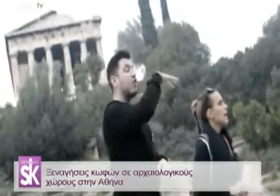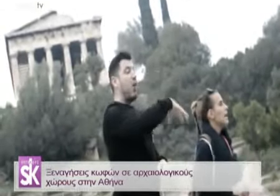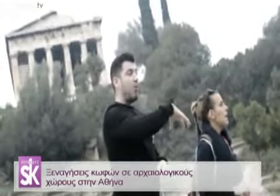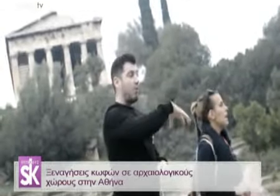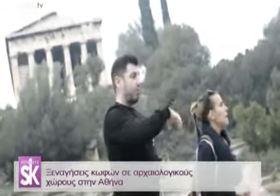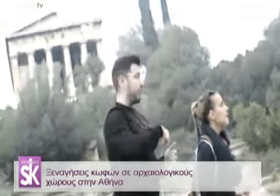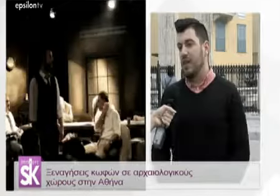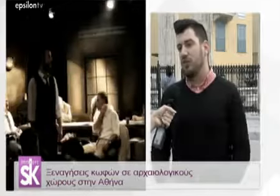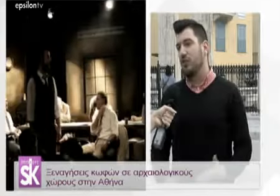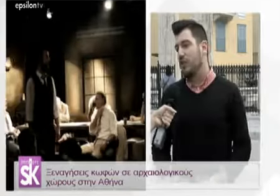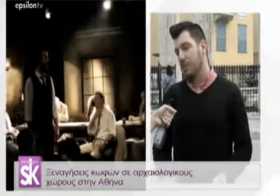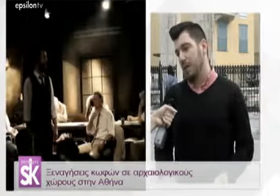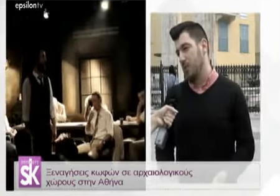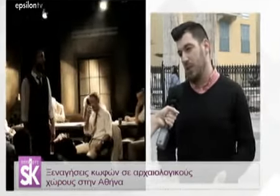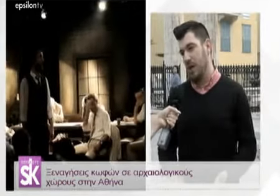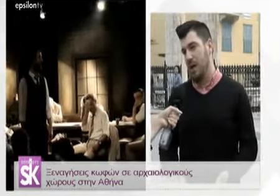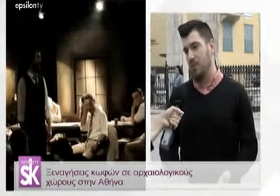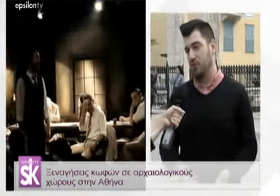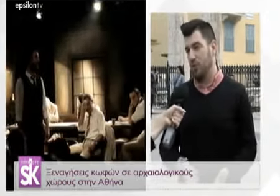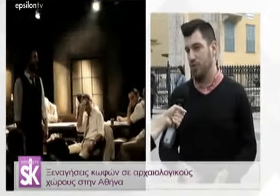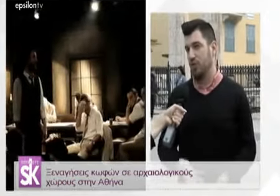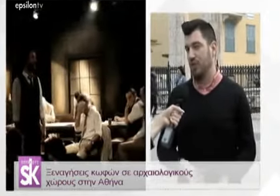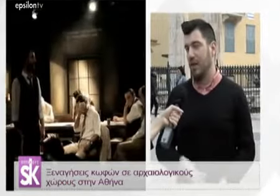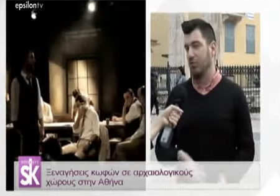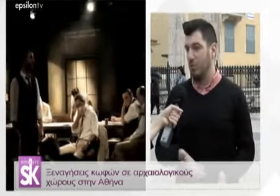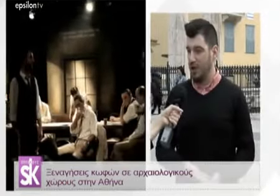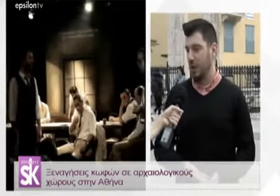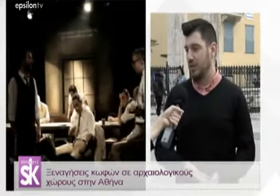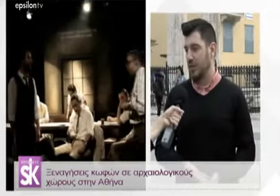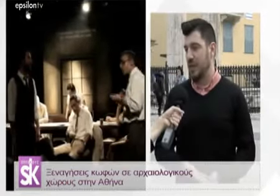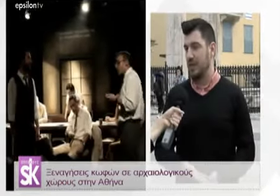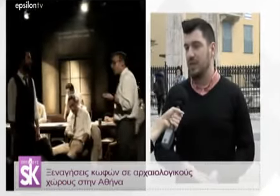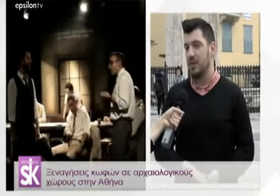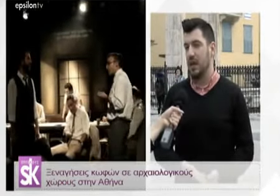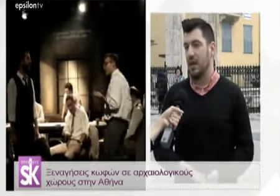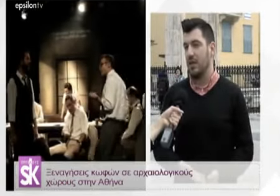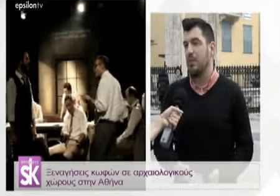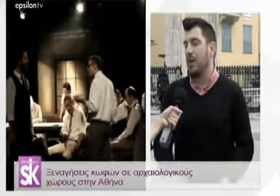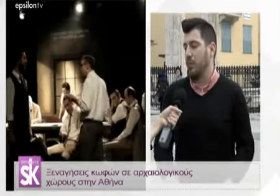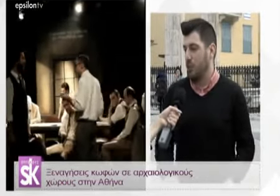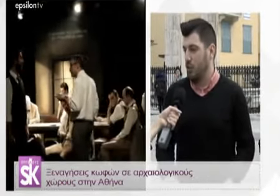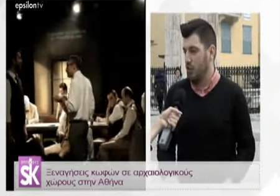μετά. Γενικότερα το feedback που είχαμε από τους κοφούς και τους βαρύκους που ήρθαν στις ξαναγήσεις ήταν πάρα πολύ θετικό